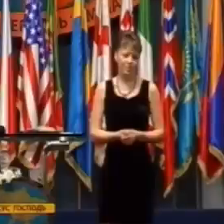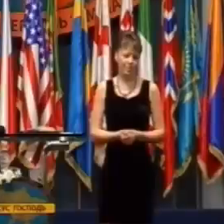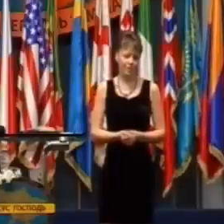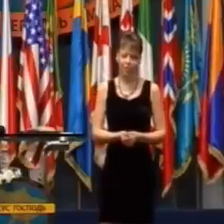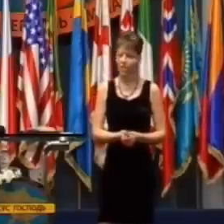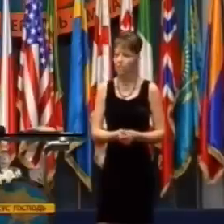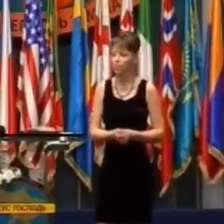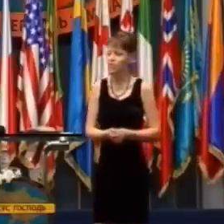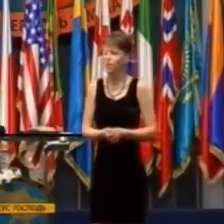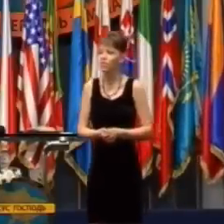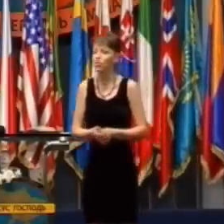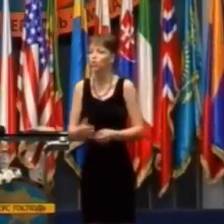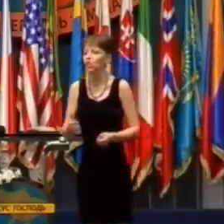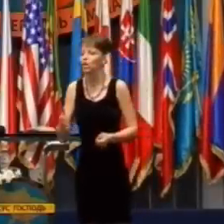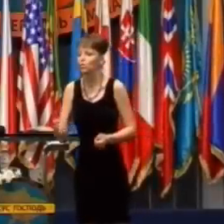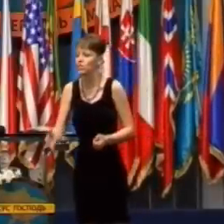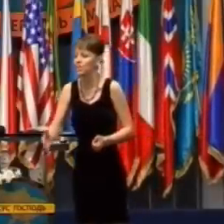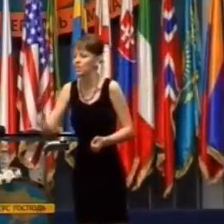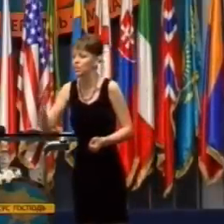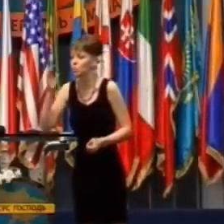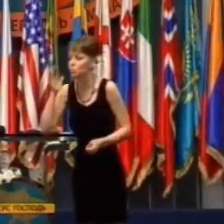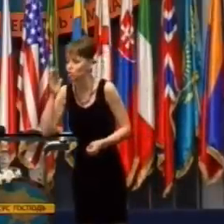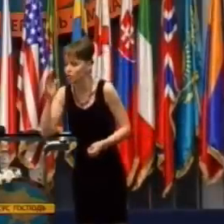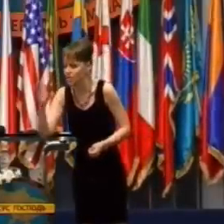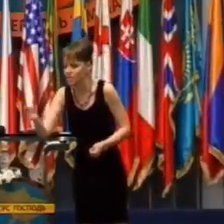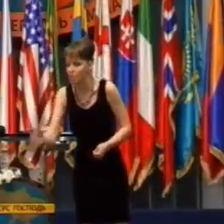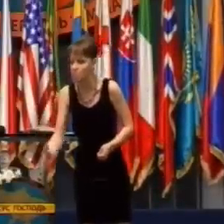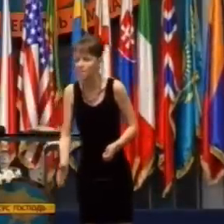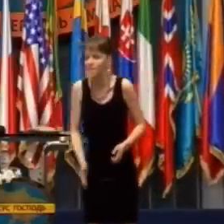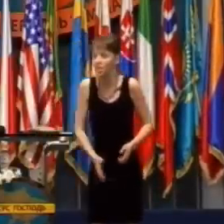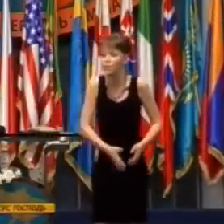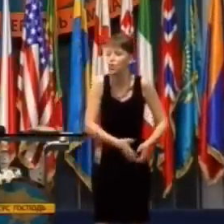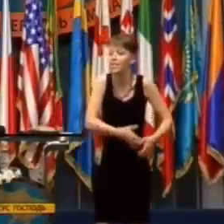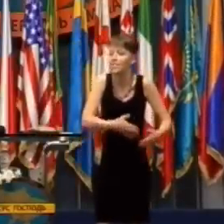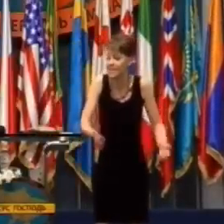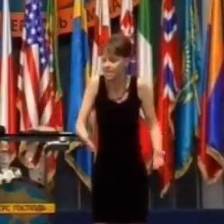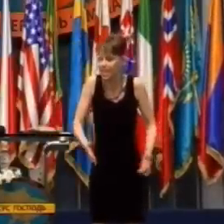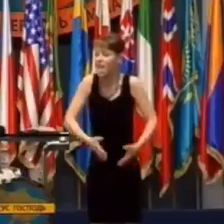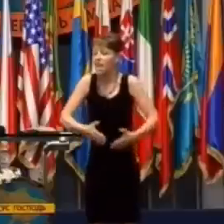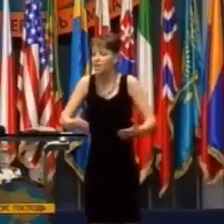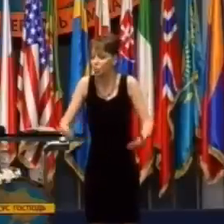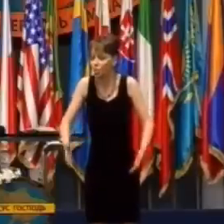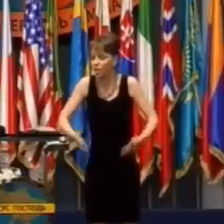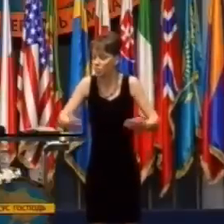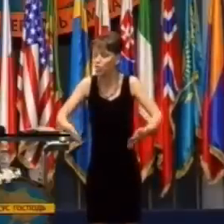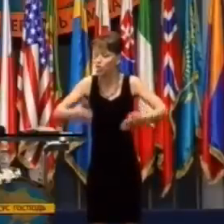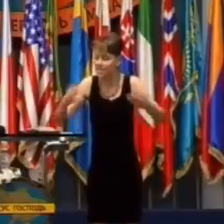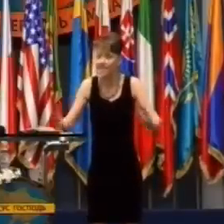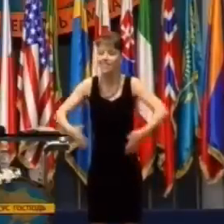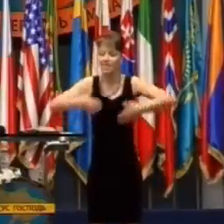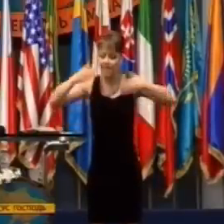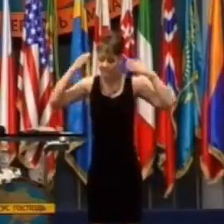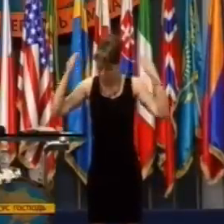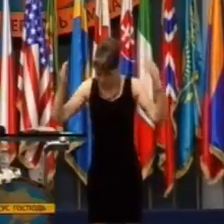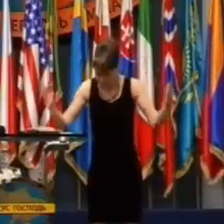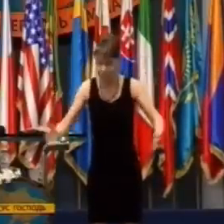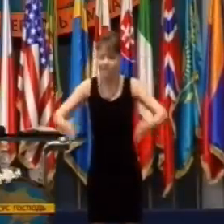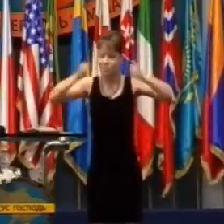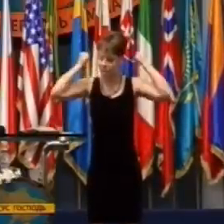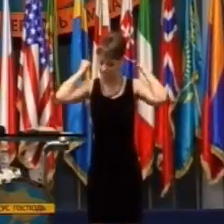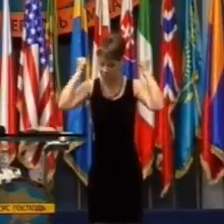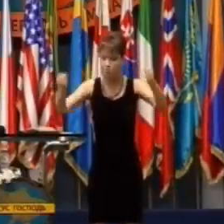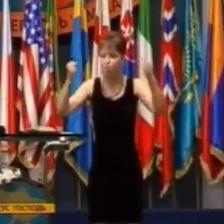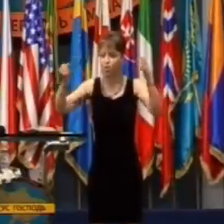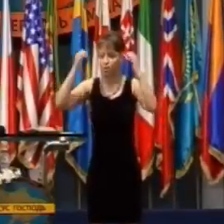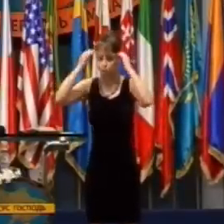ale ja tu hovorím o moci, ktorá nie len, že uzdravuje, ale dokáže robiť nesmierne viac, než prosíme a na